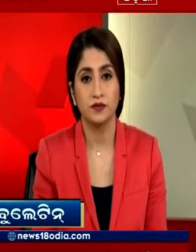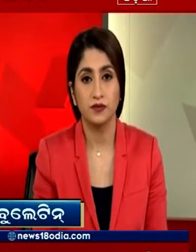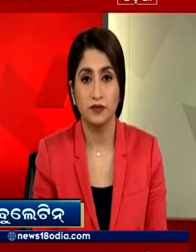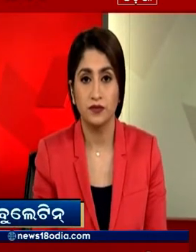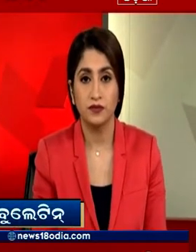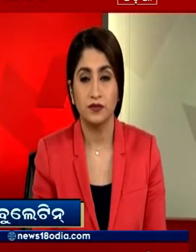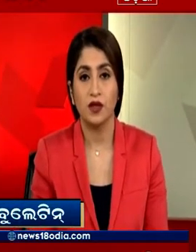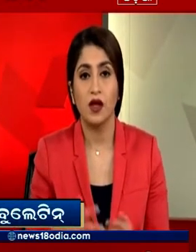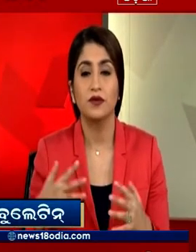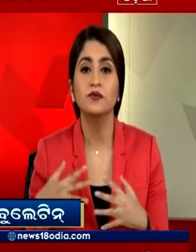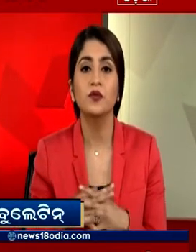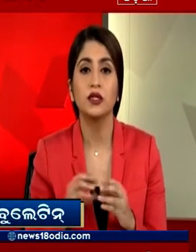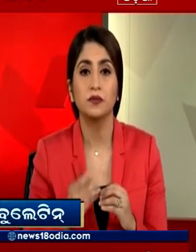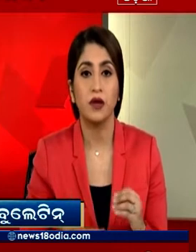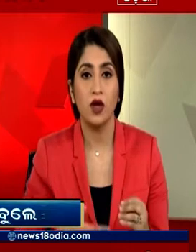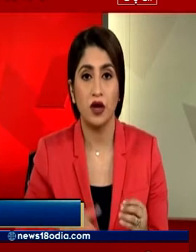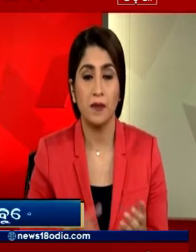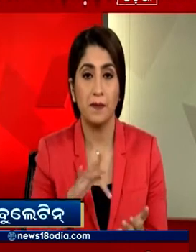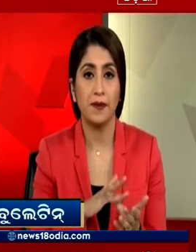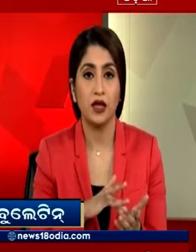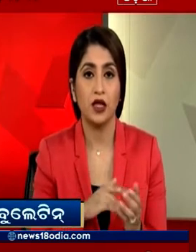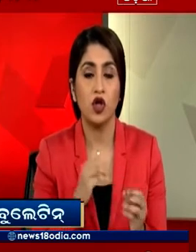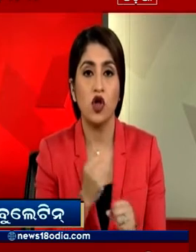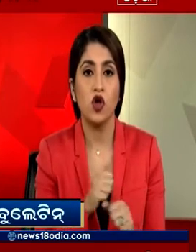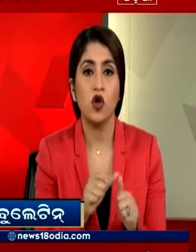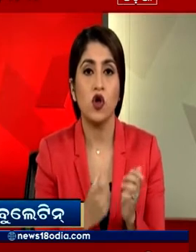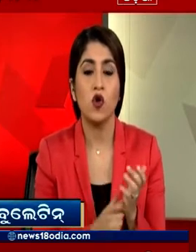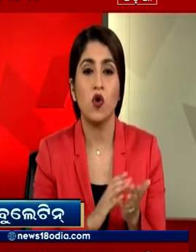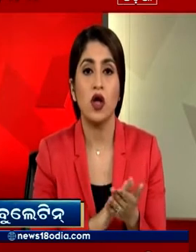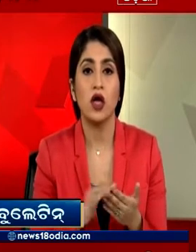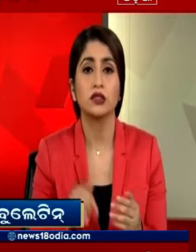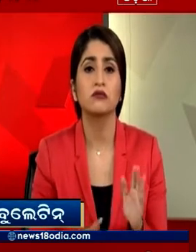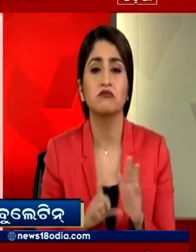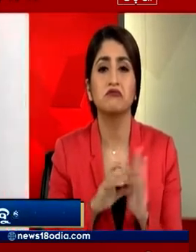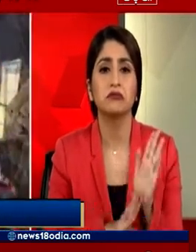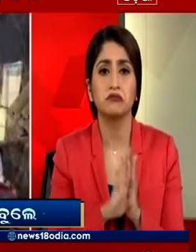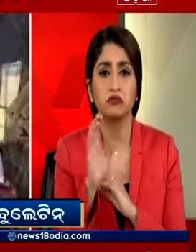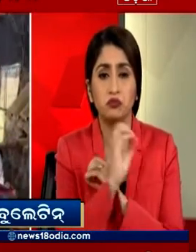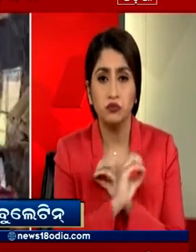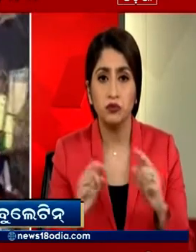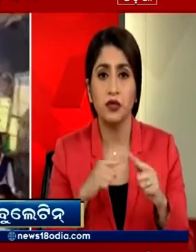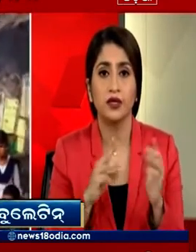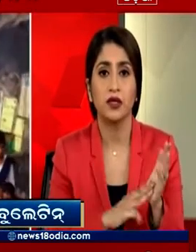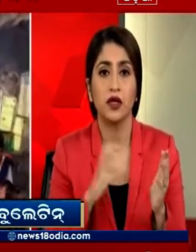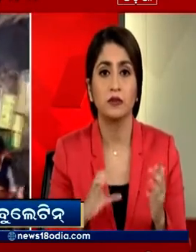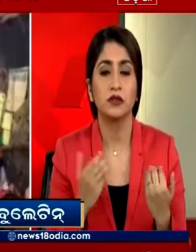परश्य मंगाल के गौघात विधान सभा में विकास नहीं होने से नाराज लोगों ने TNC के विधायक